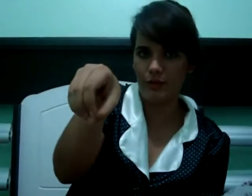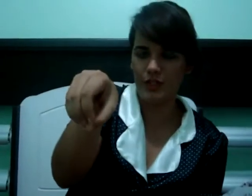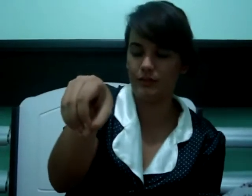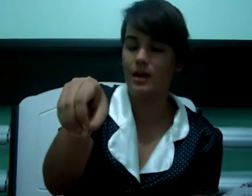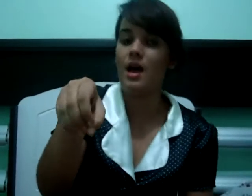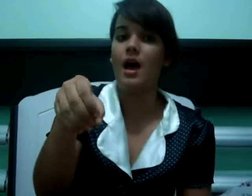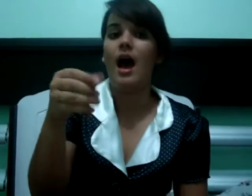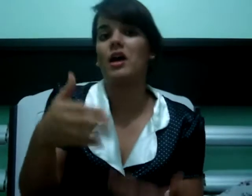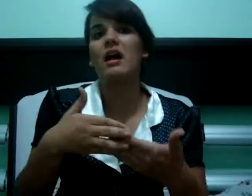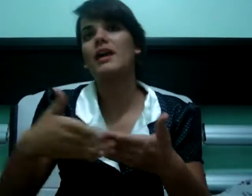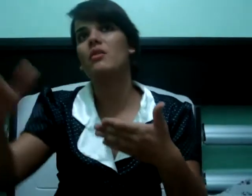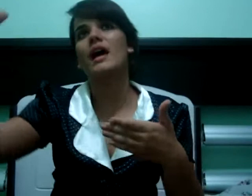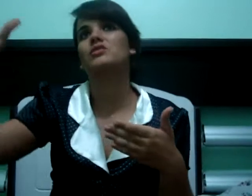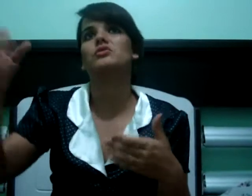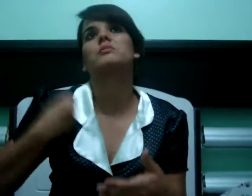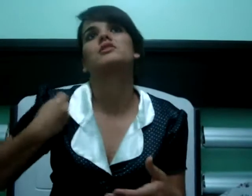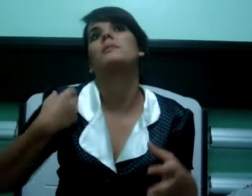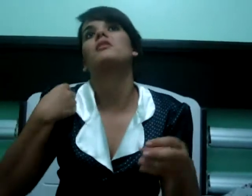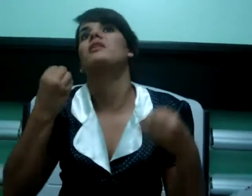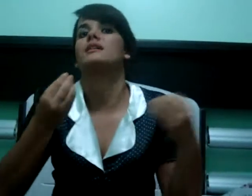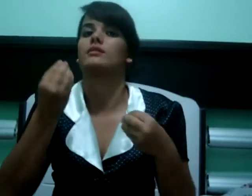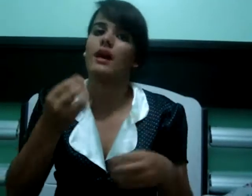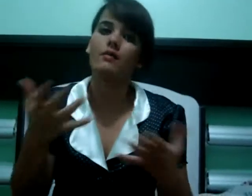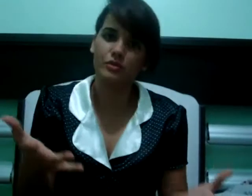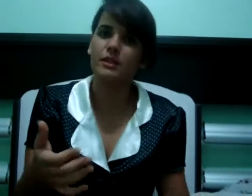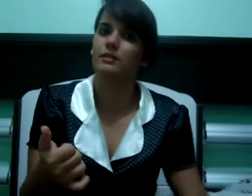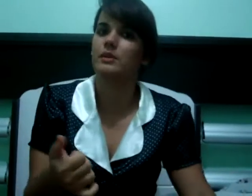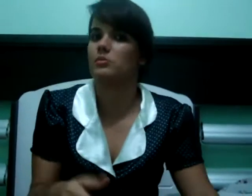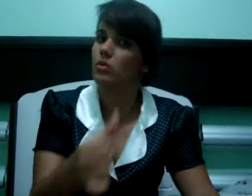Fechado. Agora, e o resto dos números? Como é que eu faço? Ah, eu vou juntando, por exemplo.